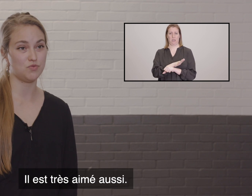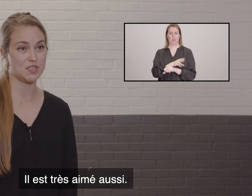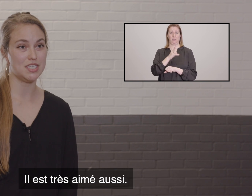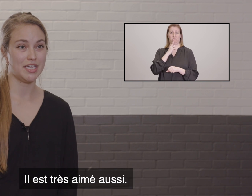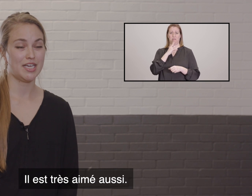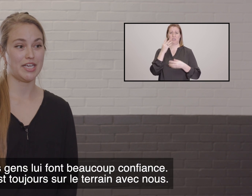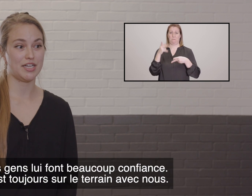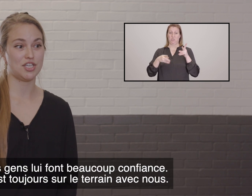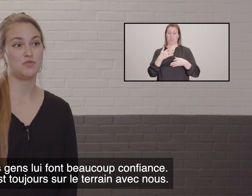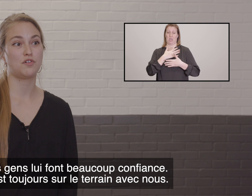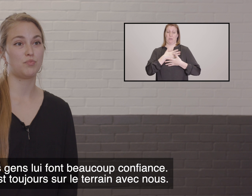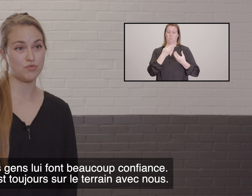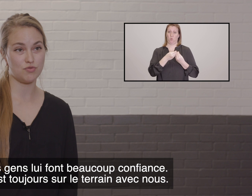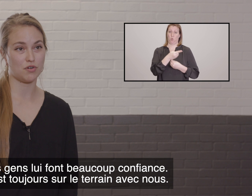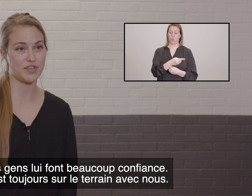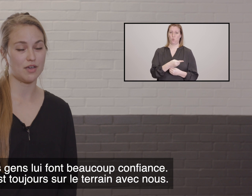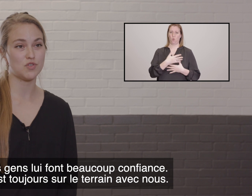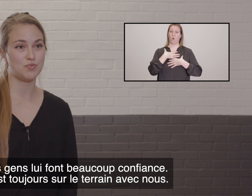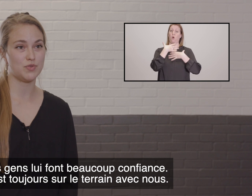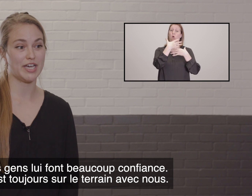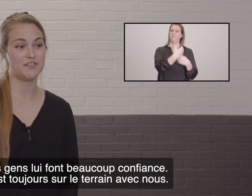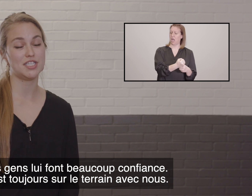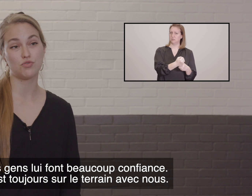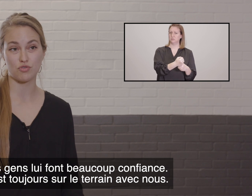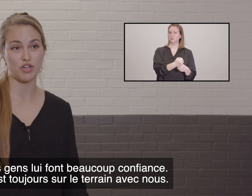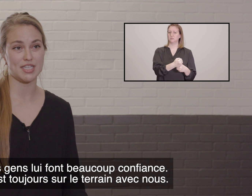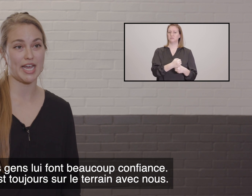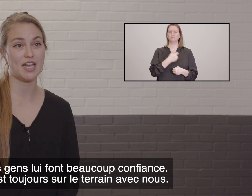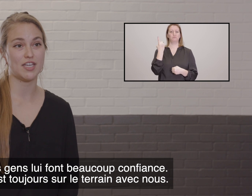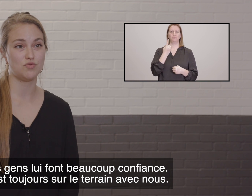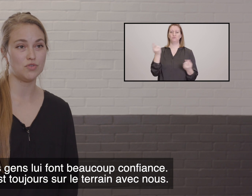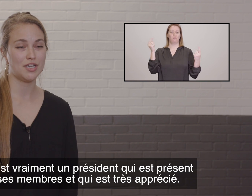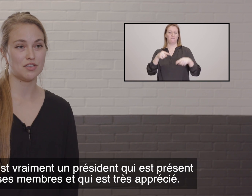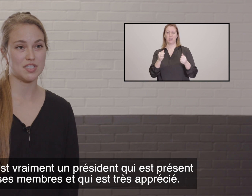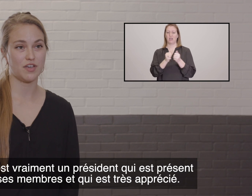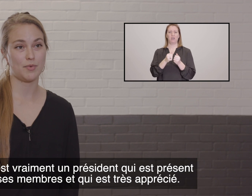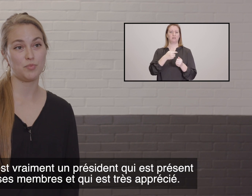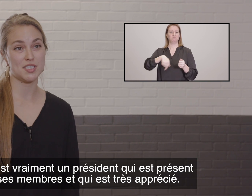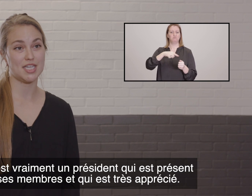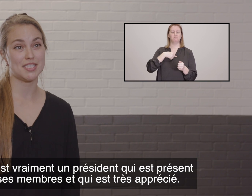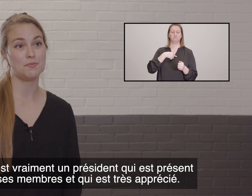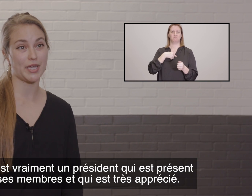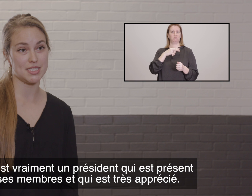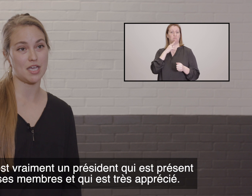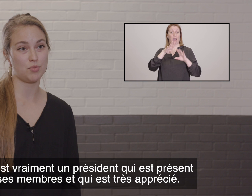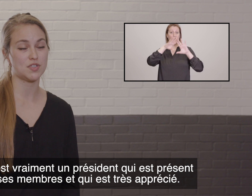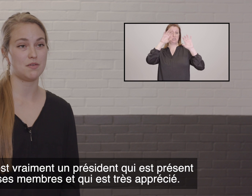aussi. Les gens lui font beaucoup confiance. Puis, en fait, il est toujours sur le terrain avec nous. Donc, c'est vraiment un président qui est présent pour ses